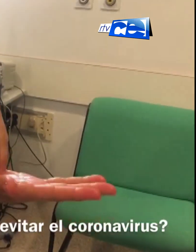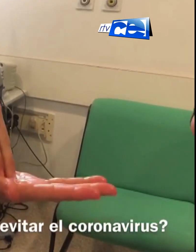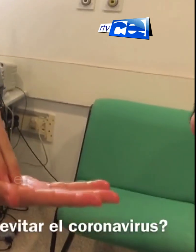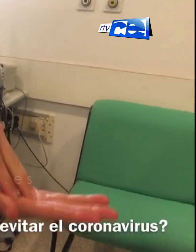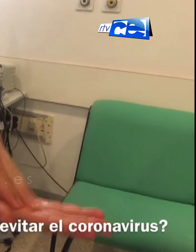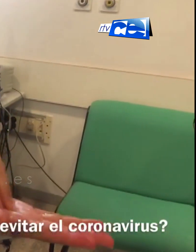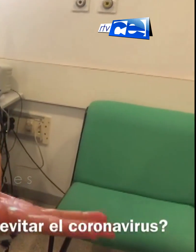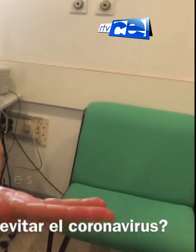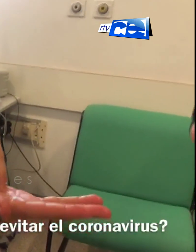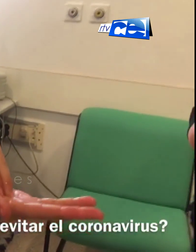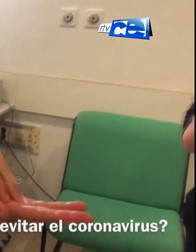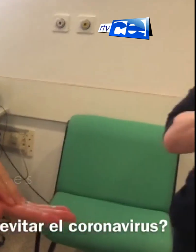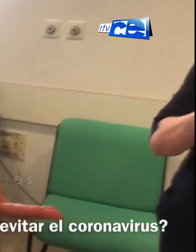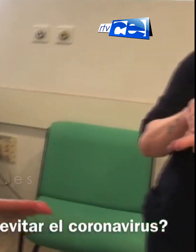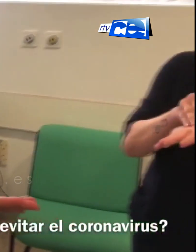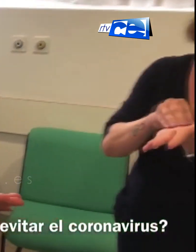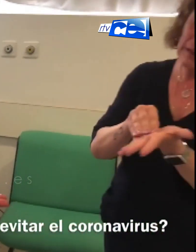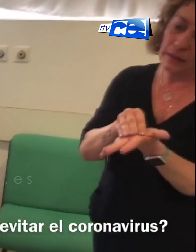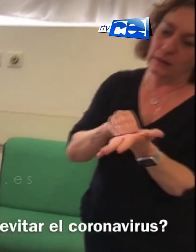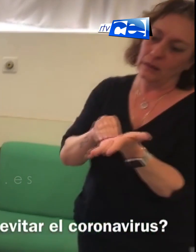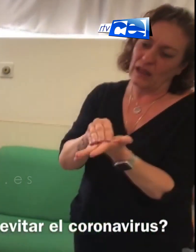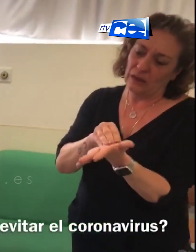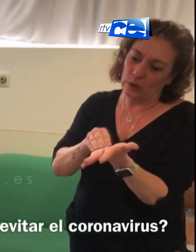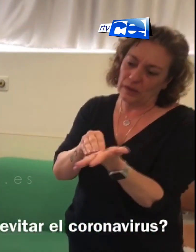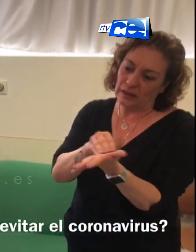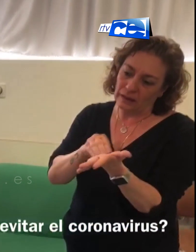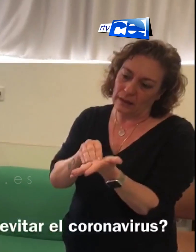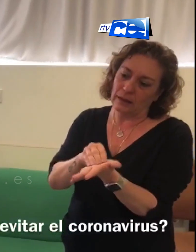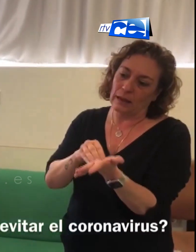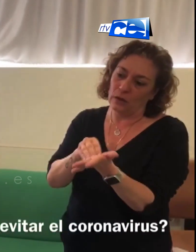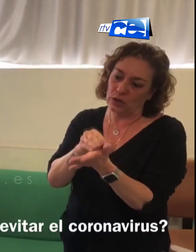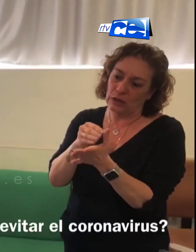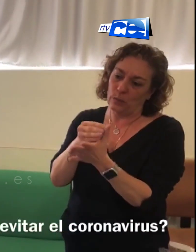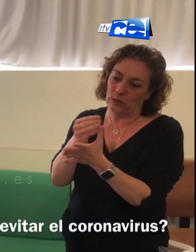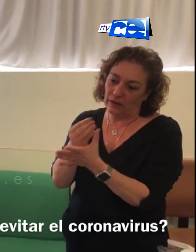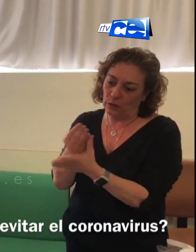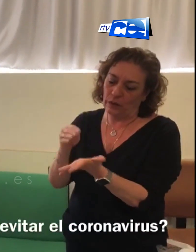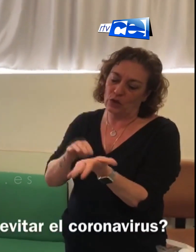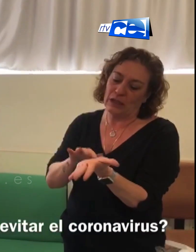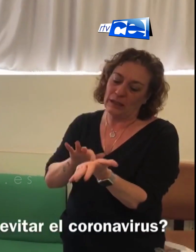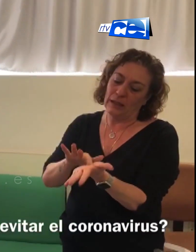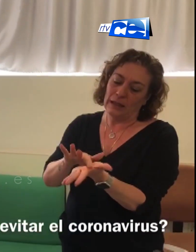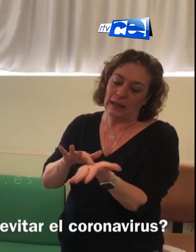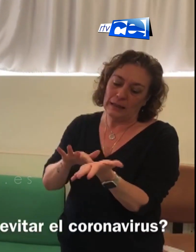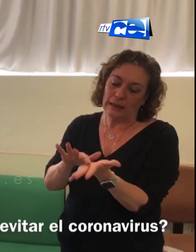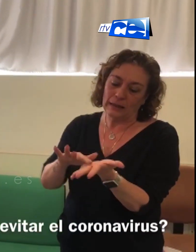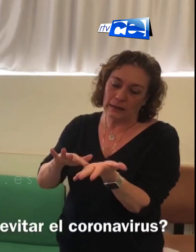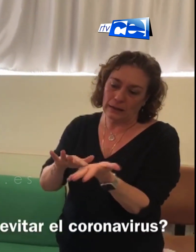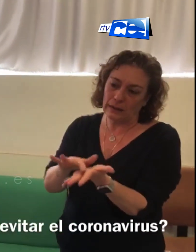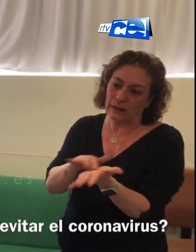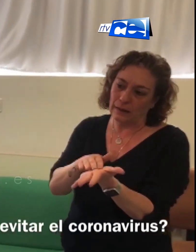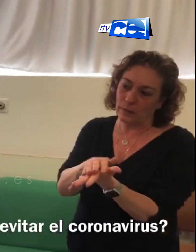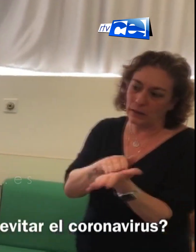la palma de la otra mano. ¿Vale? Haciendo especial incidencia en lo que es la punta de los dedos y las líneas